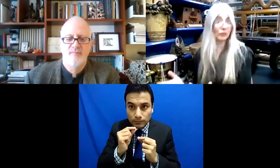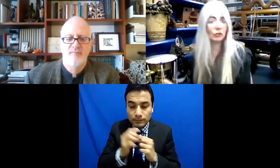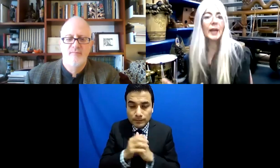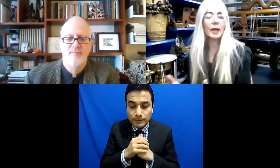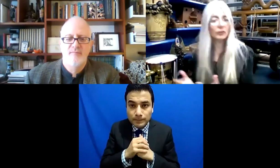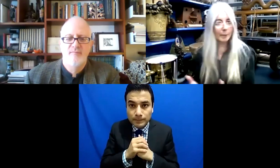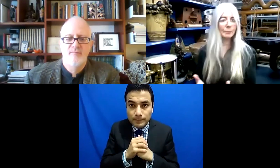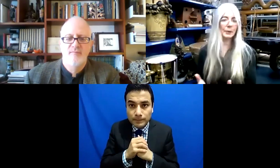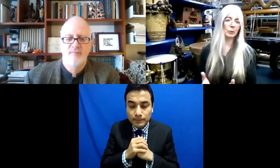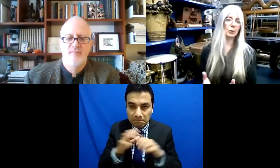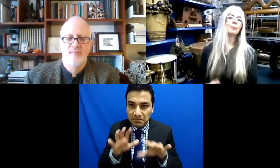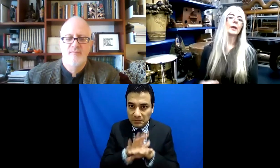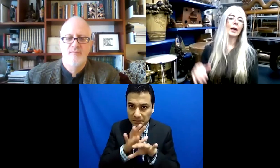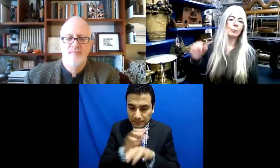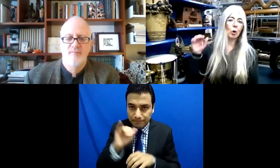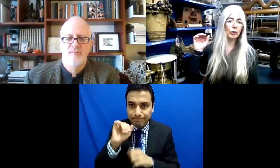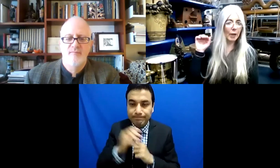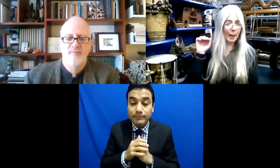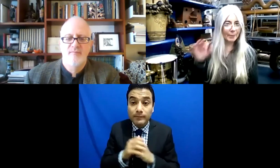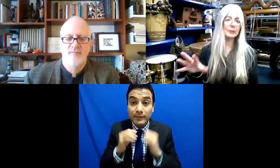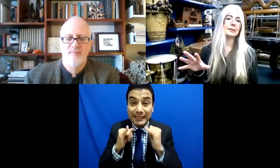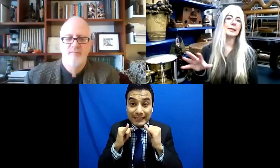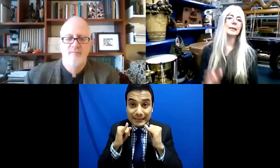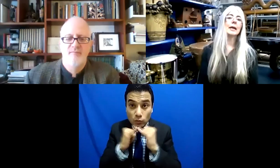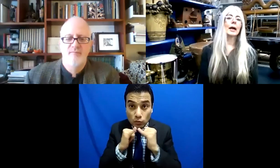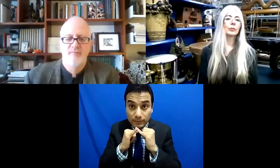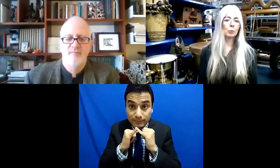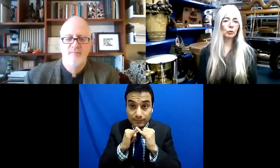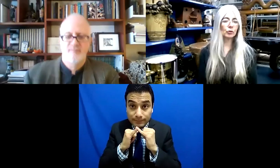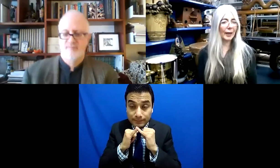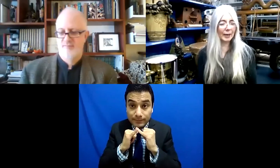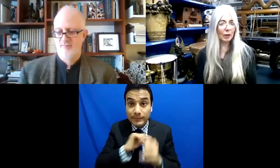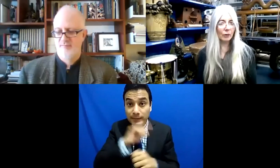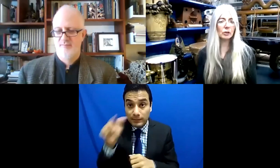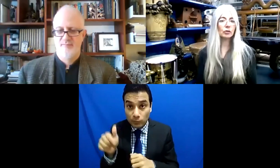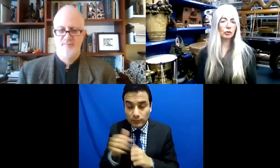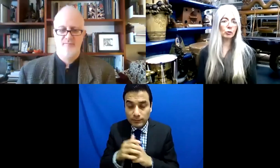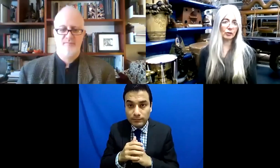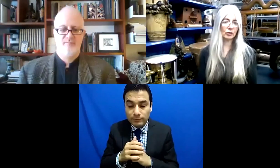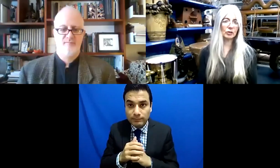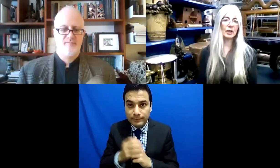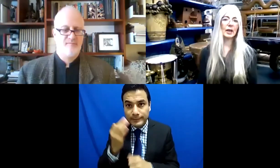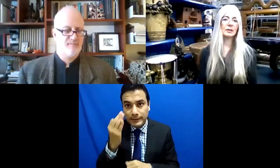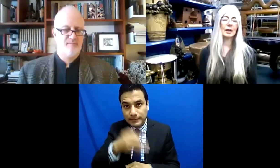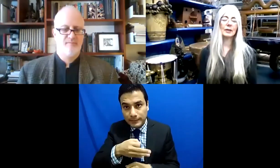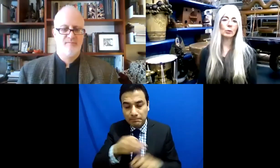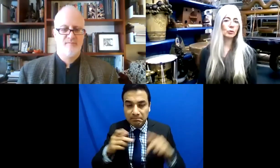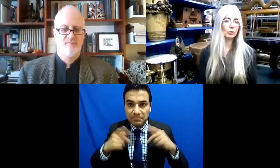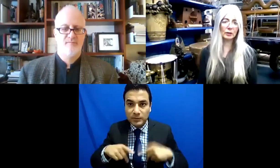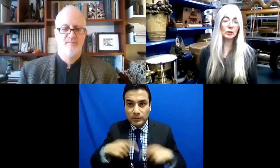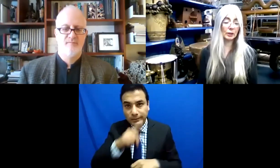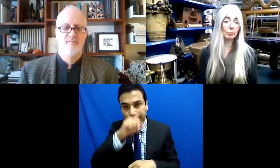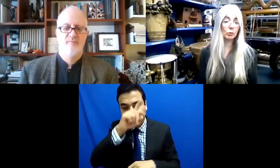las instituciones aceptaran. A los músicos en función de sus habilidades